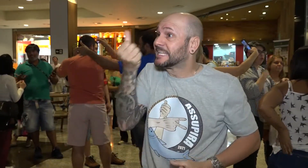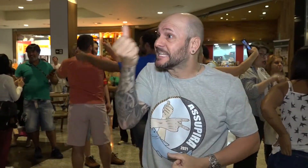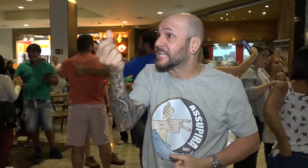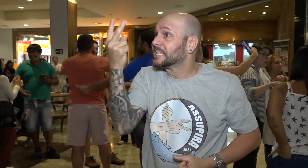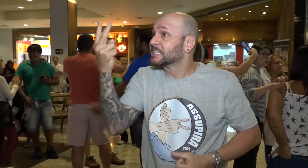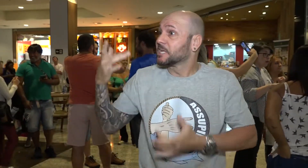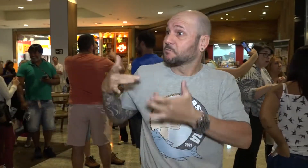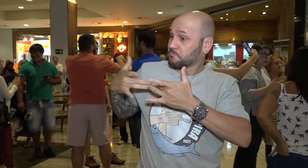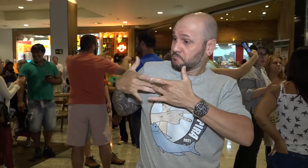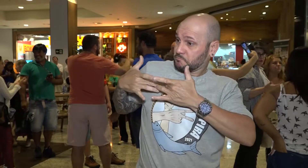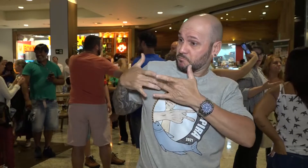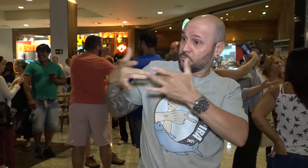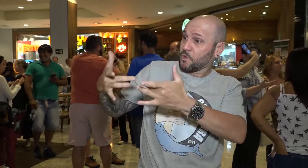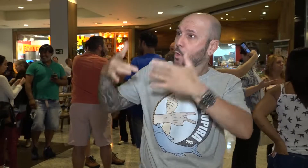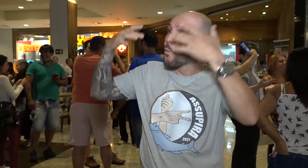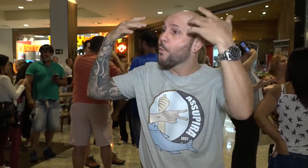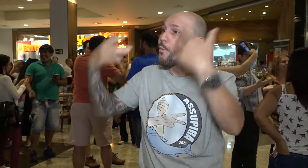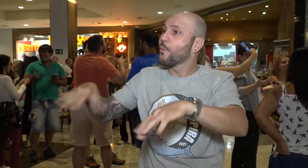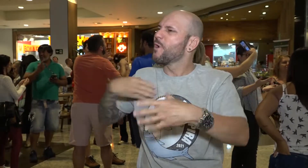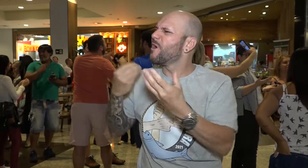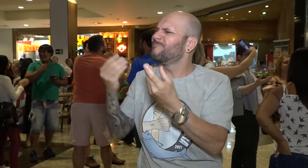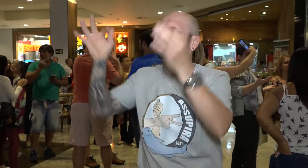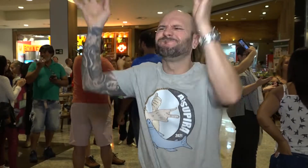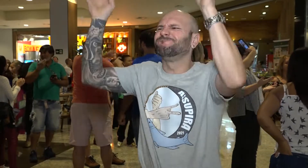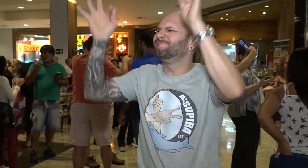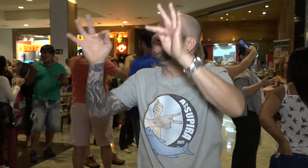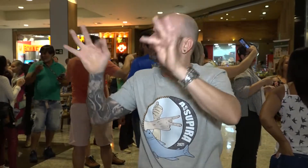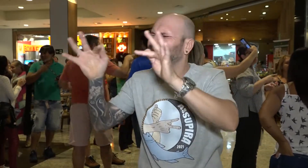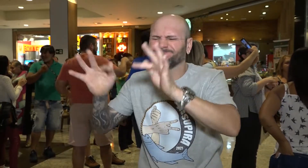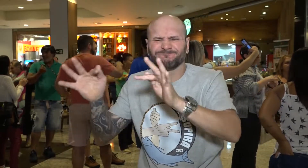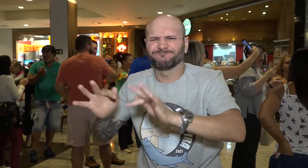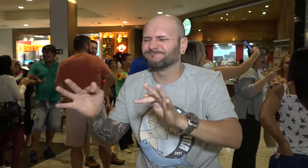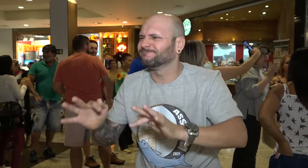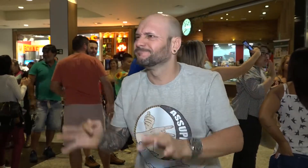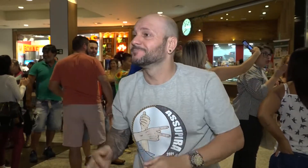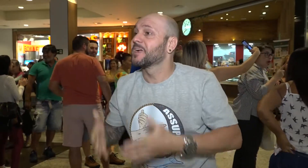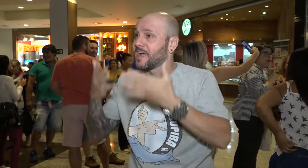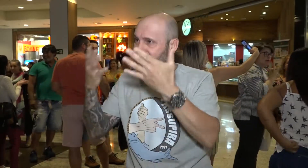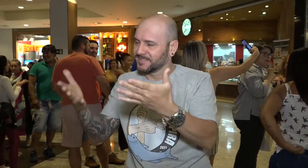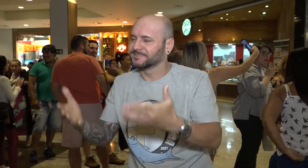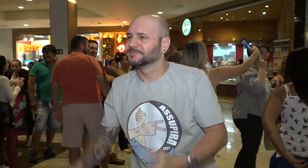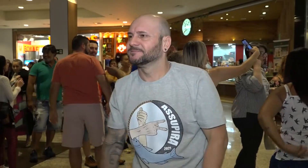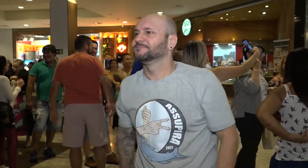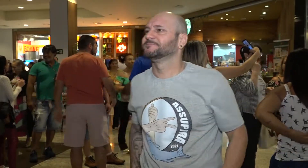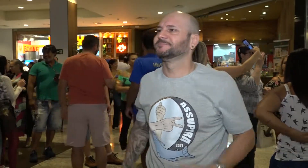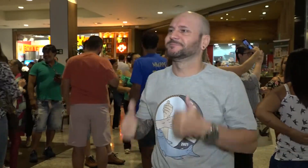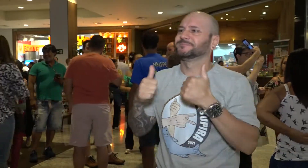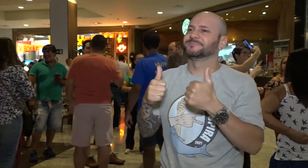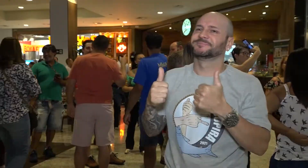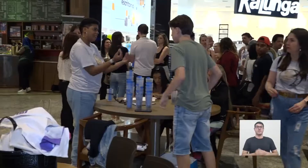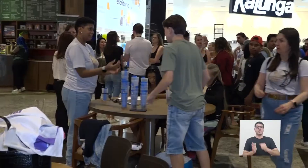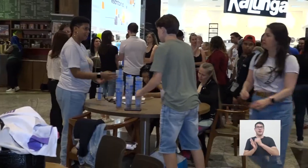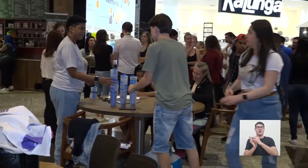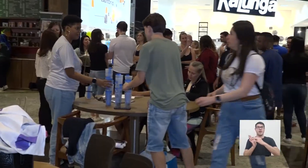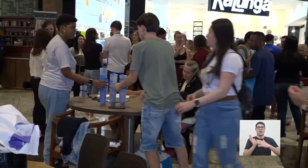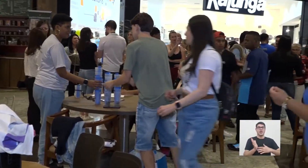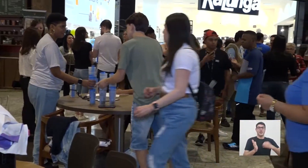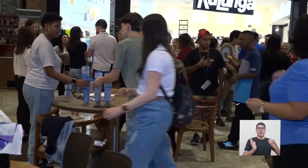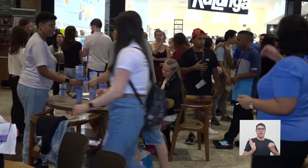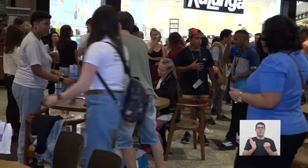62 voluntários que participam hoje atualmente na associação, então é uma grande alegria. As atividades marcam